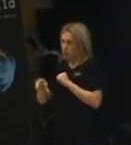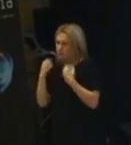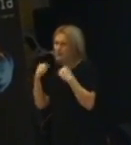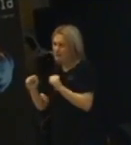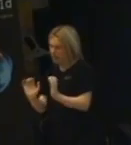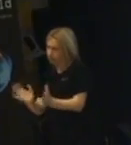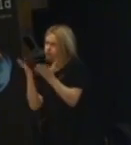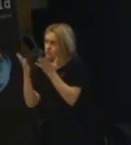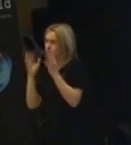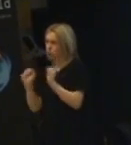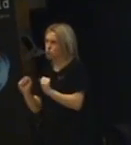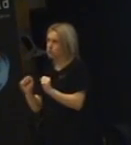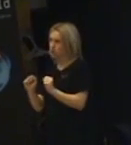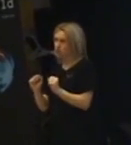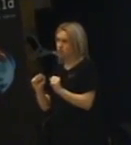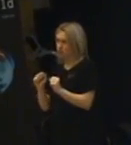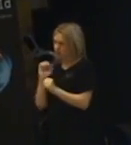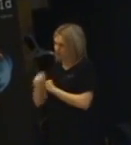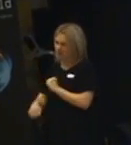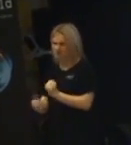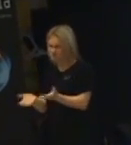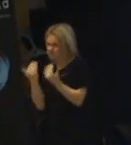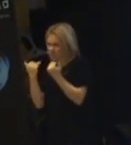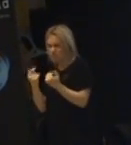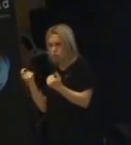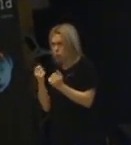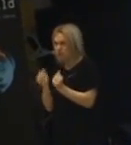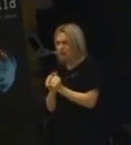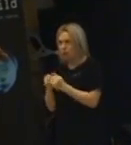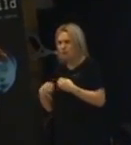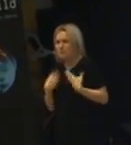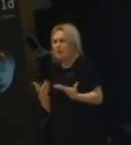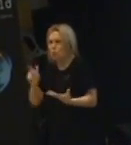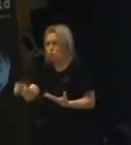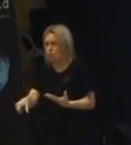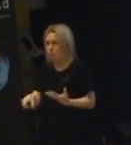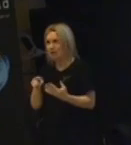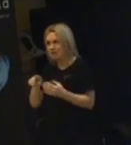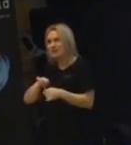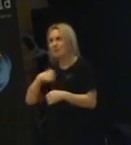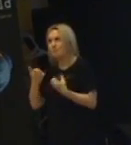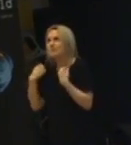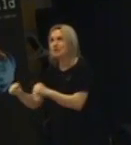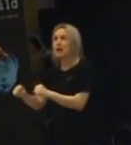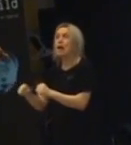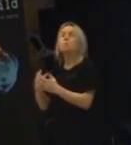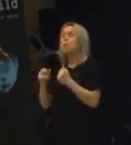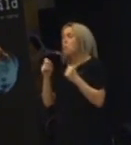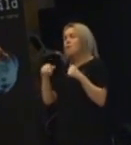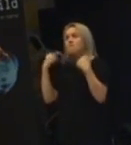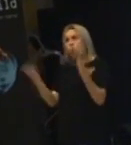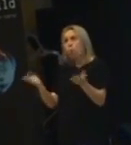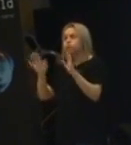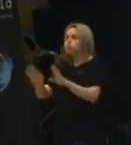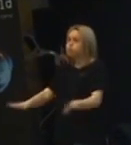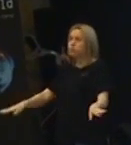det kan vi diskutera någon annan gång hur jag gör det. Men jag kommer behöva inspirera honom att prestera. Men det är helt okej att vara Kalle